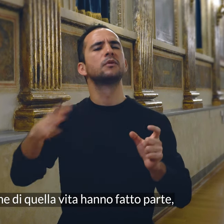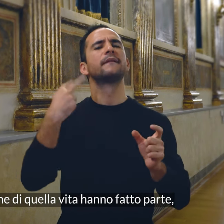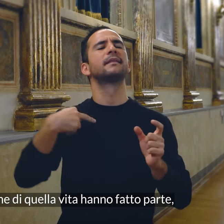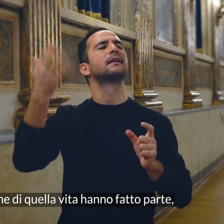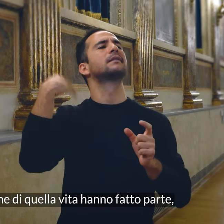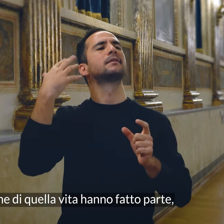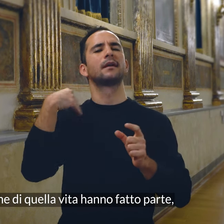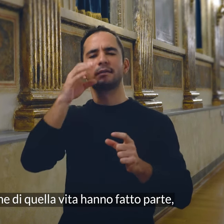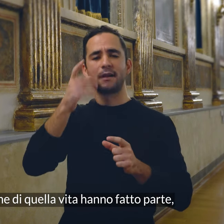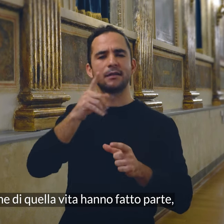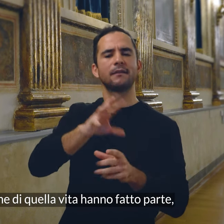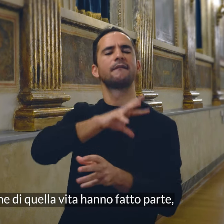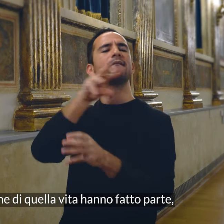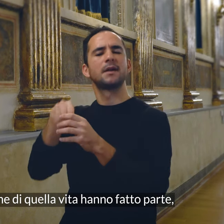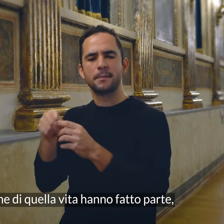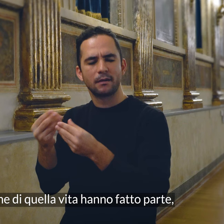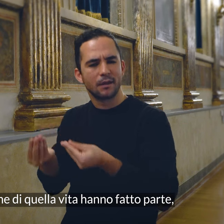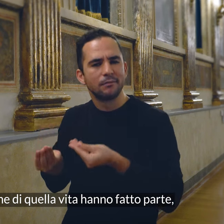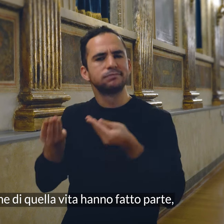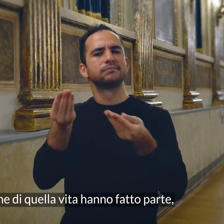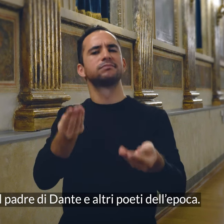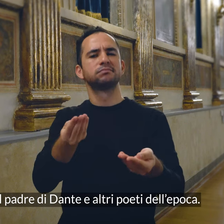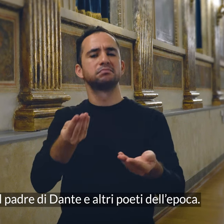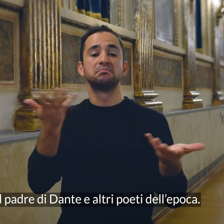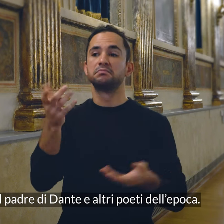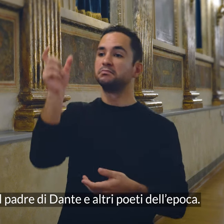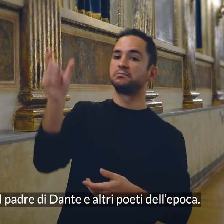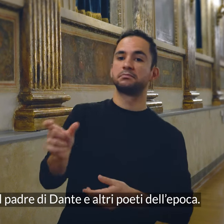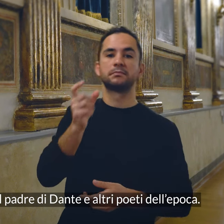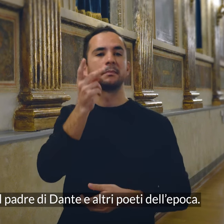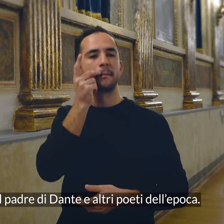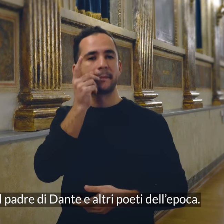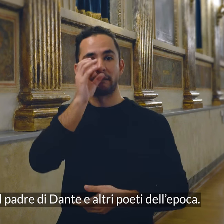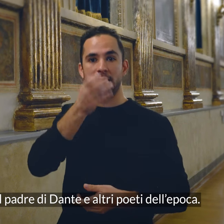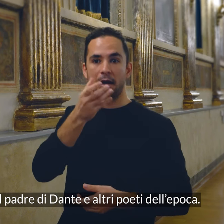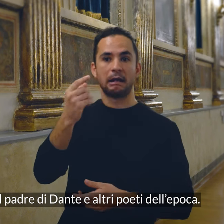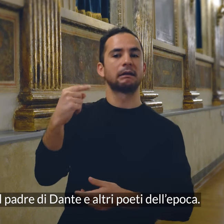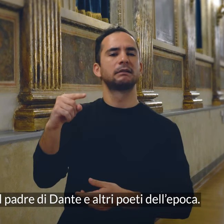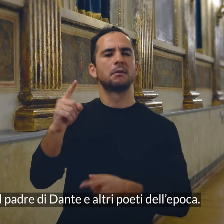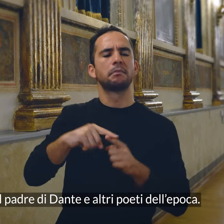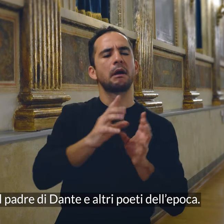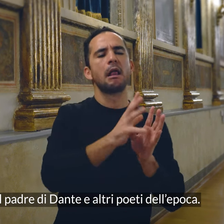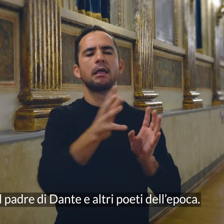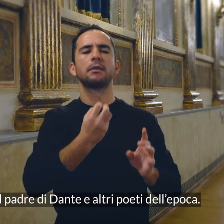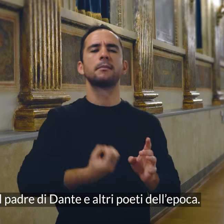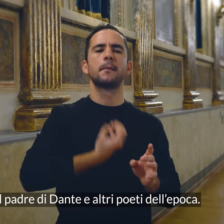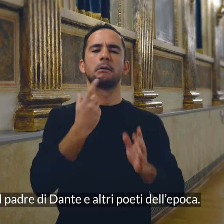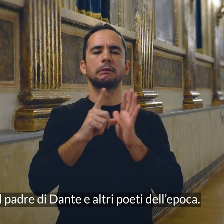che di quella vita hanno fatto parte, come il padre di Dante e altri poeti dell'epoca.